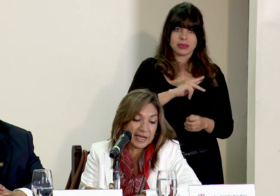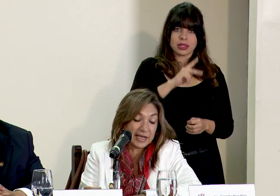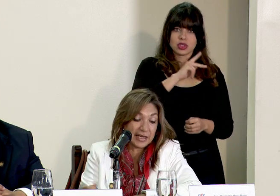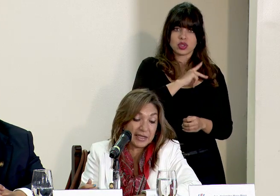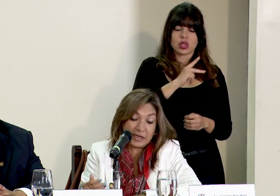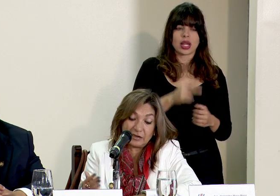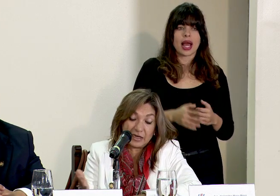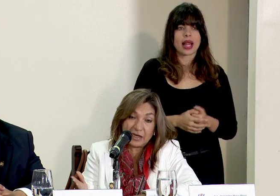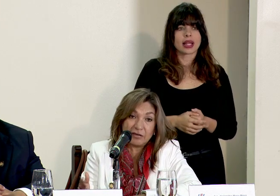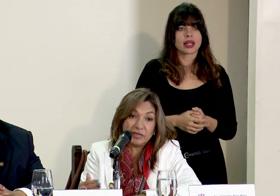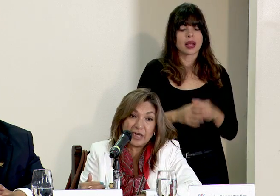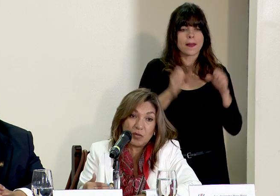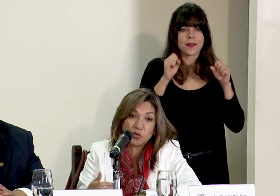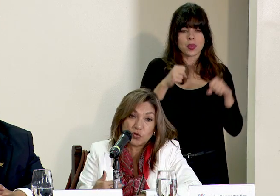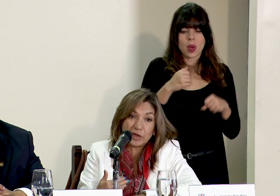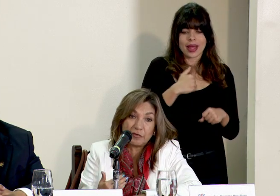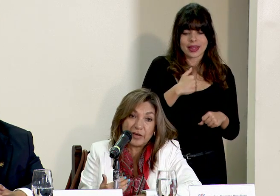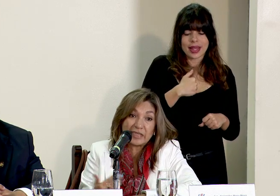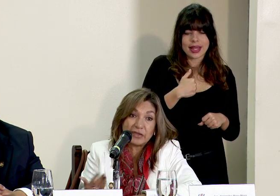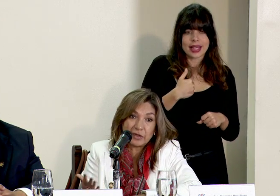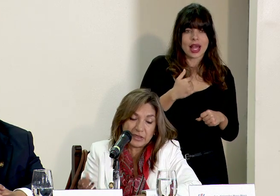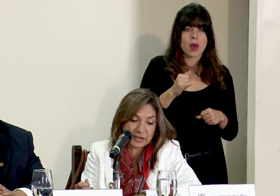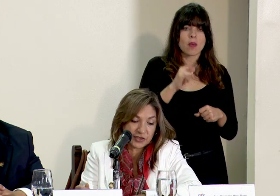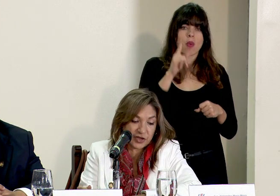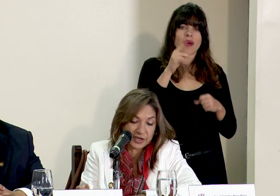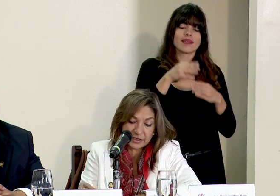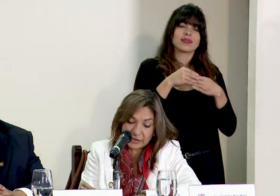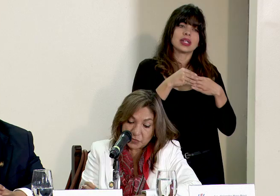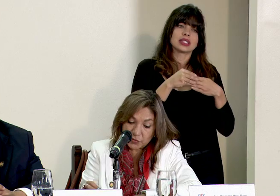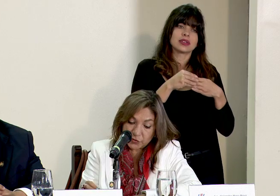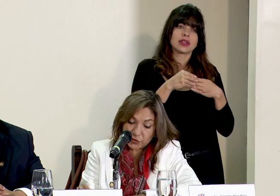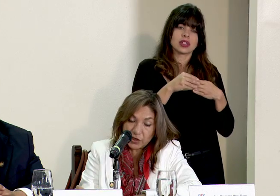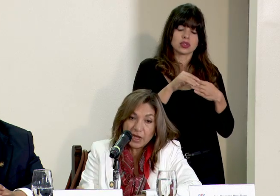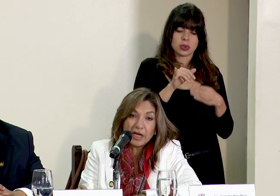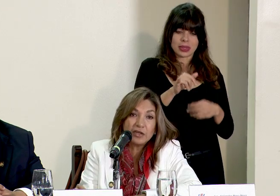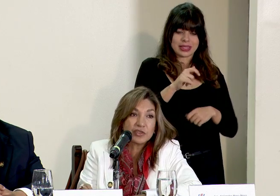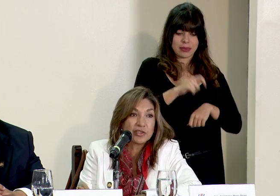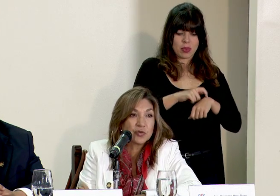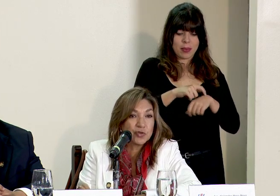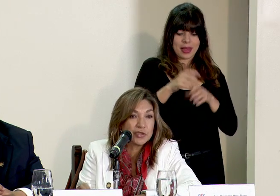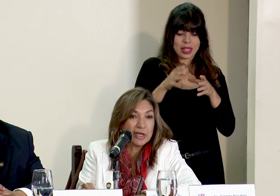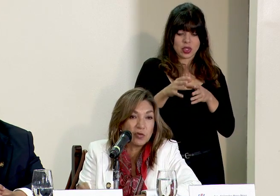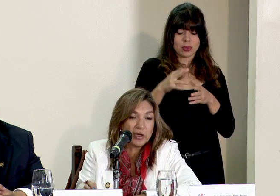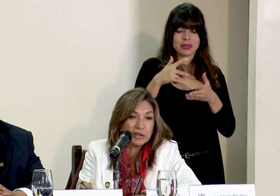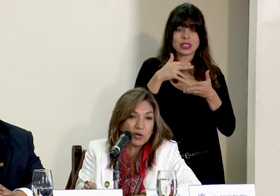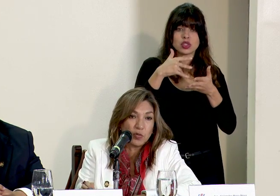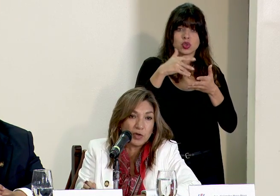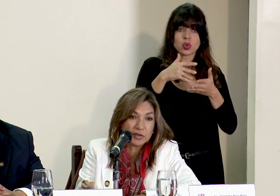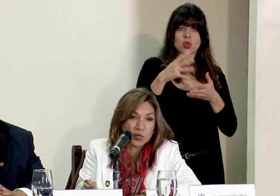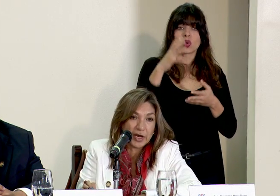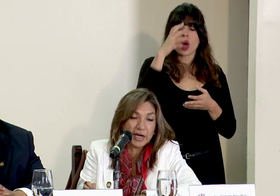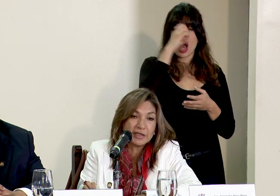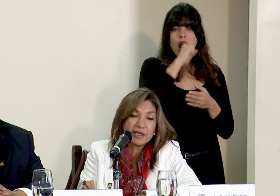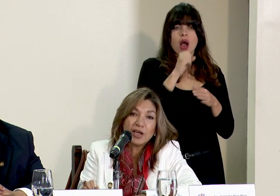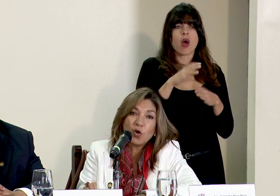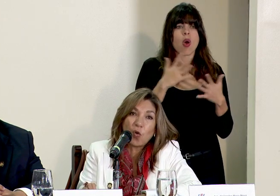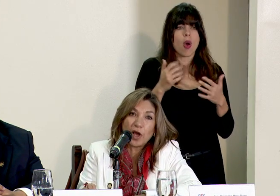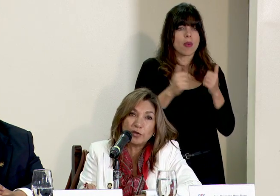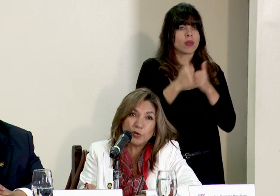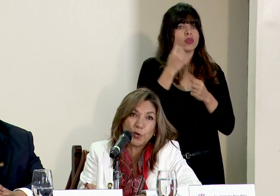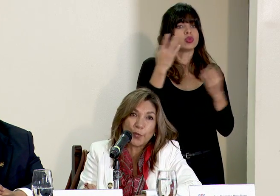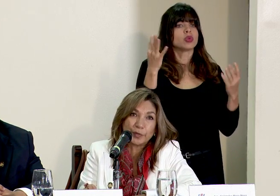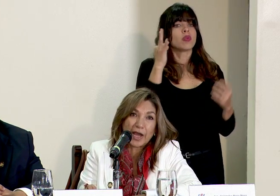y que tengan digamos una flexibilización en este punto los estudios dan cuenta como las mujeres